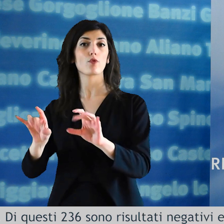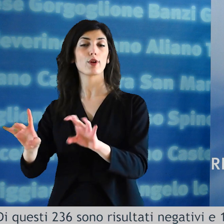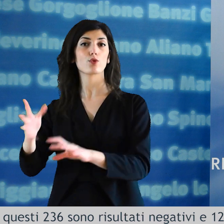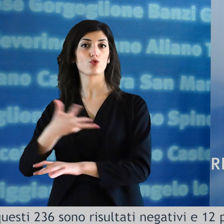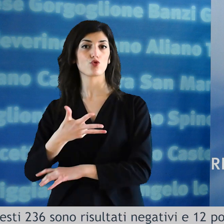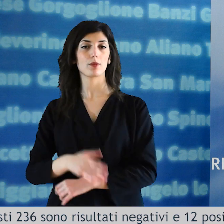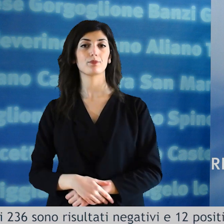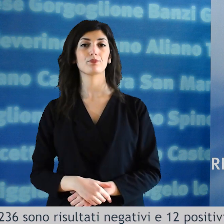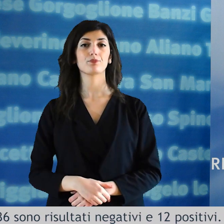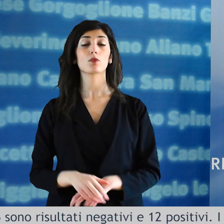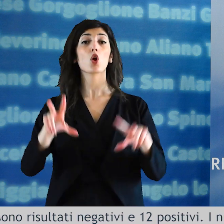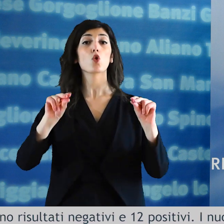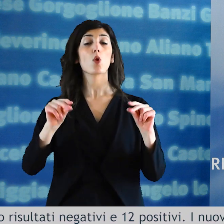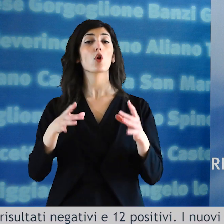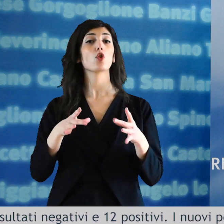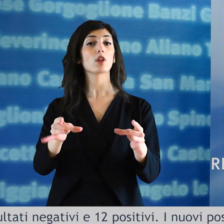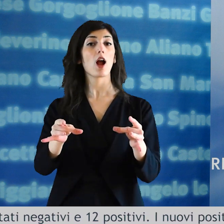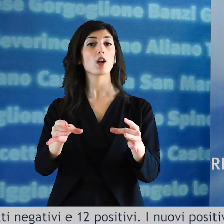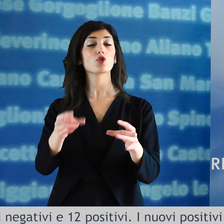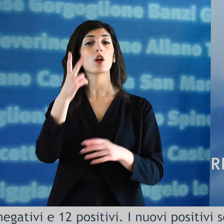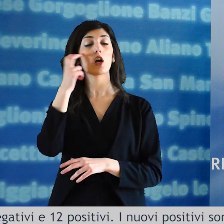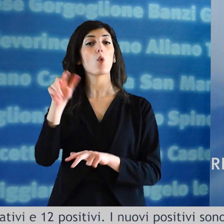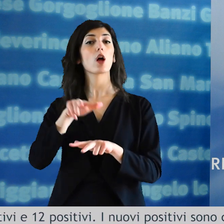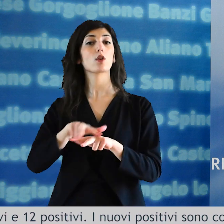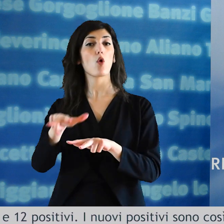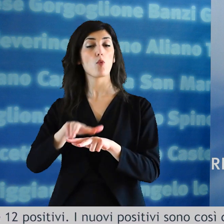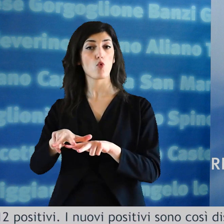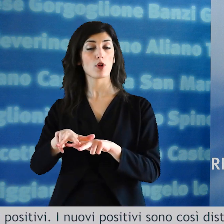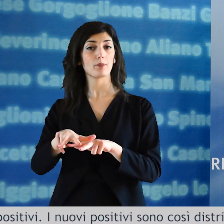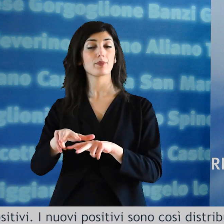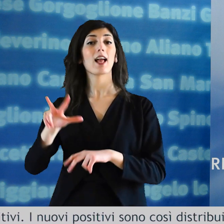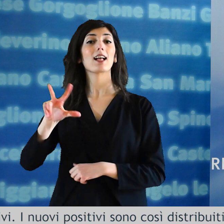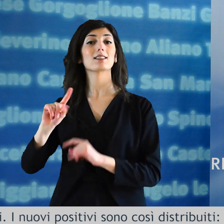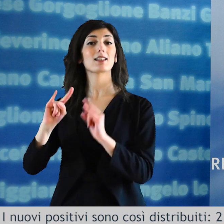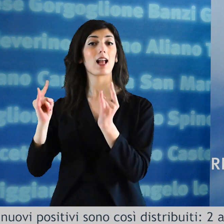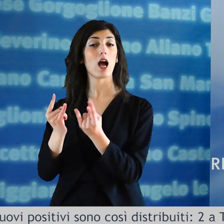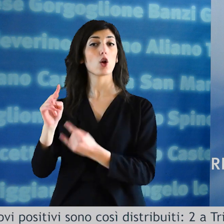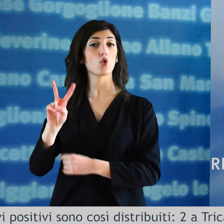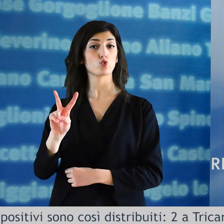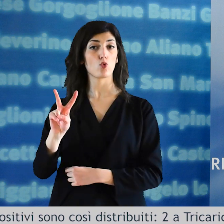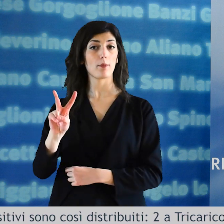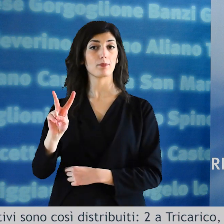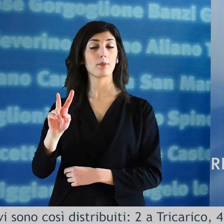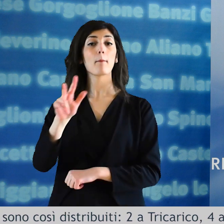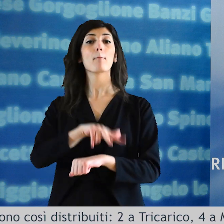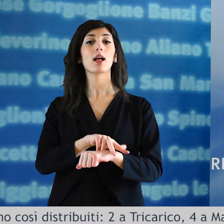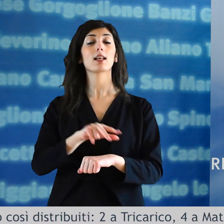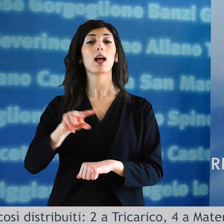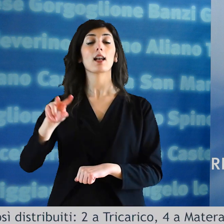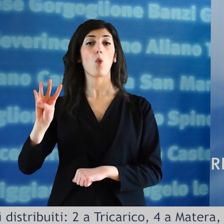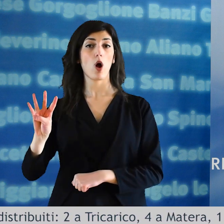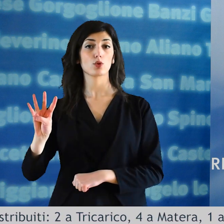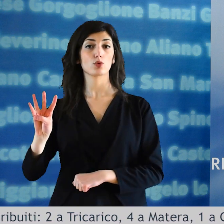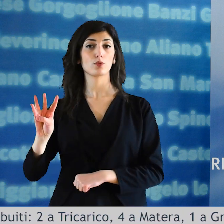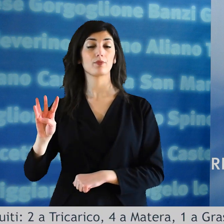positivi i nuovi positivi sono così distribuiti due a tricarico quattro